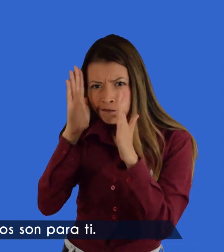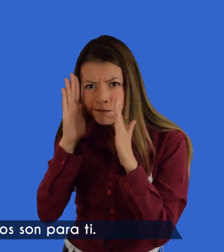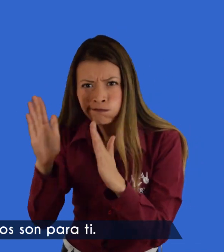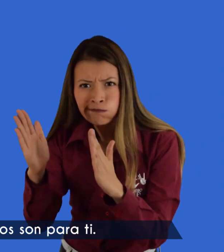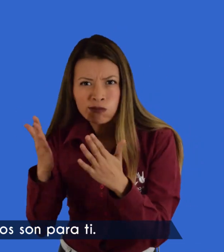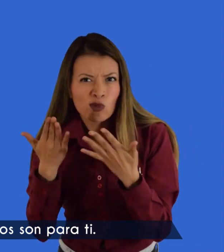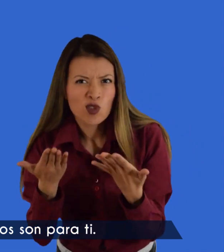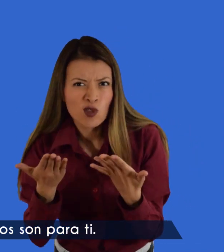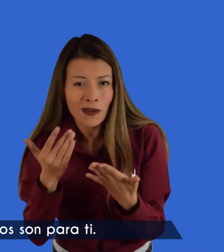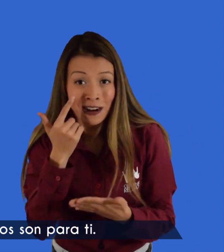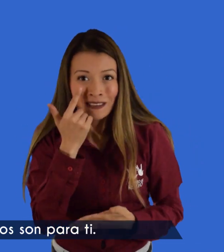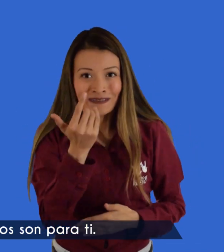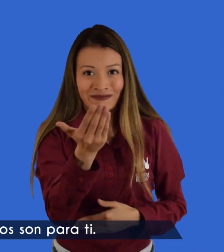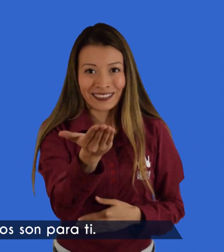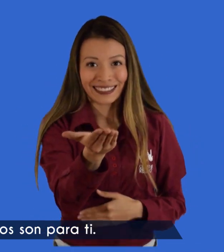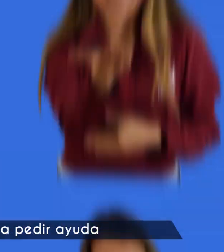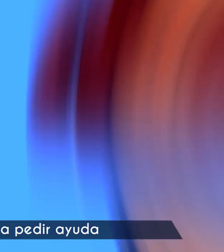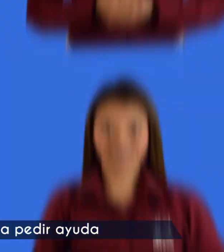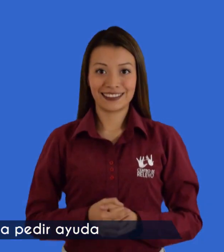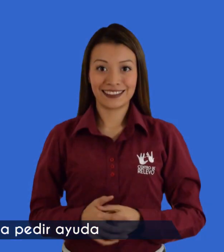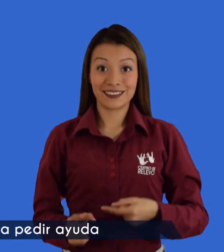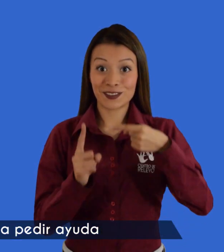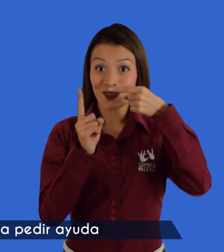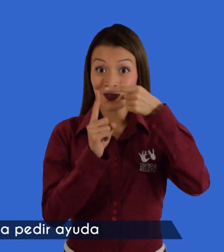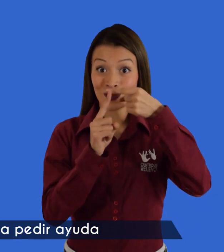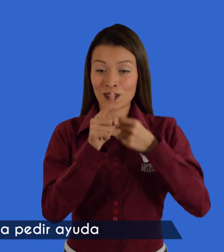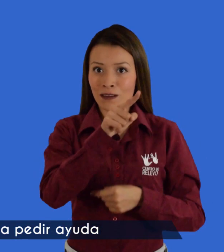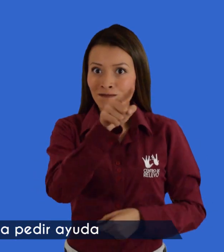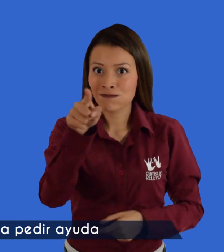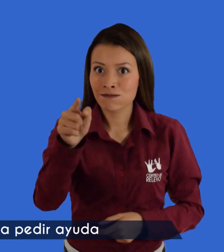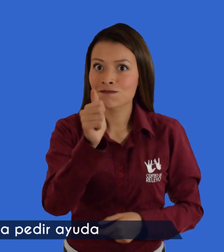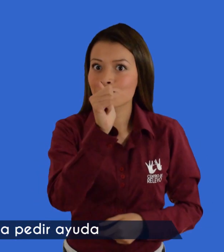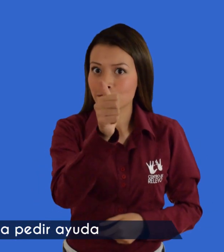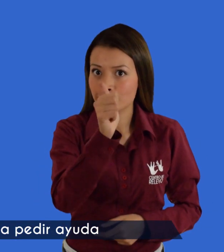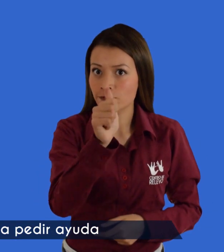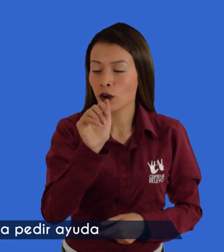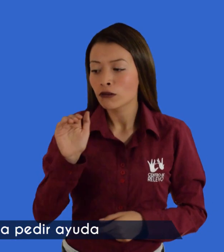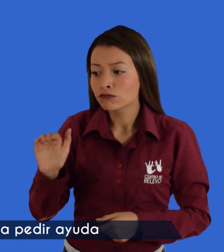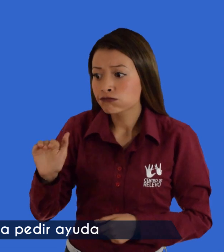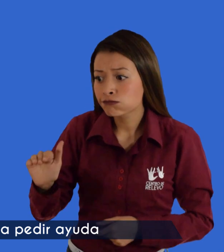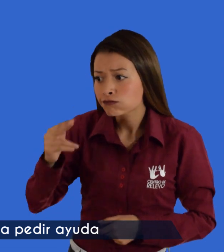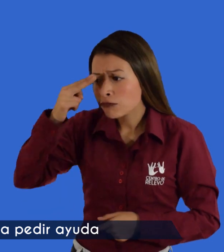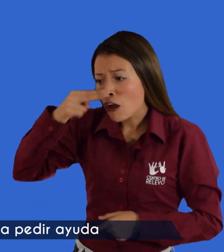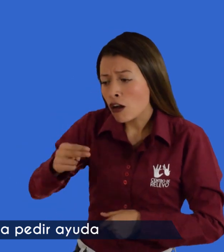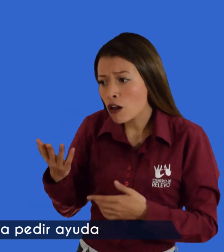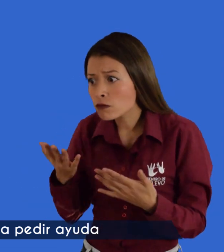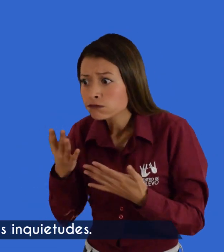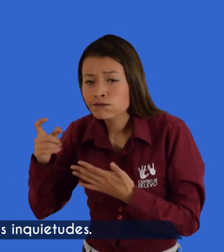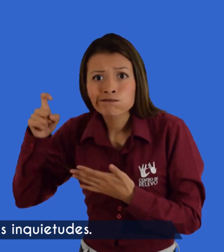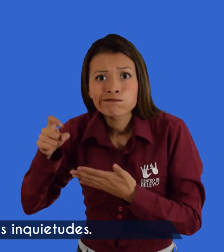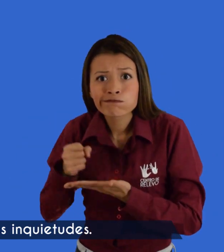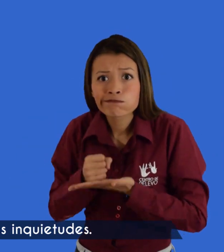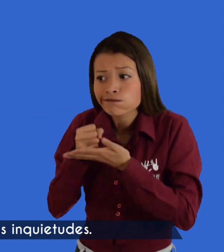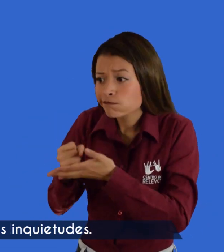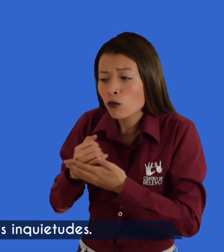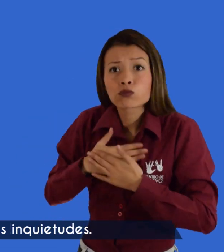Estos consejos son para ti. Primero, enséñales a pedir ayuda y resuelve sus